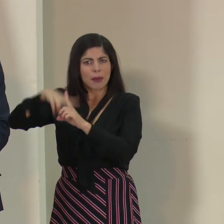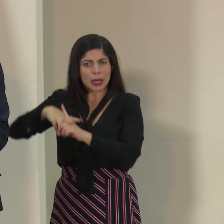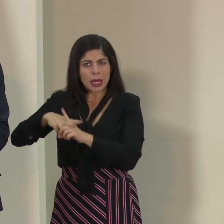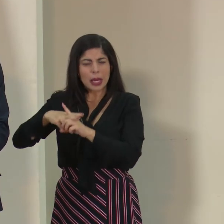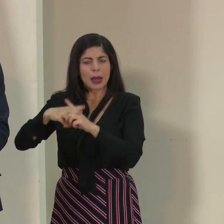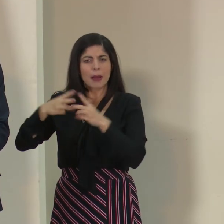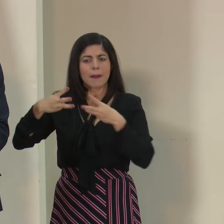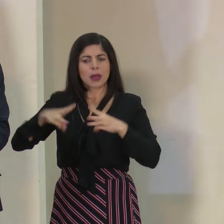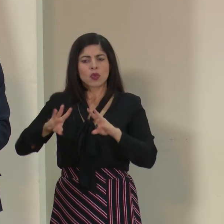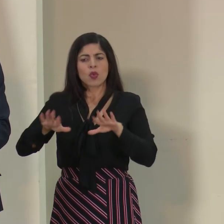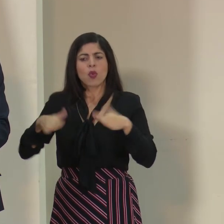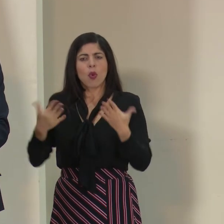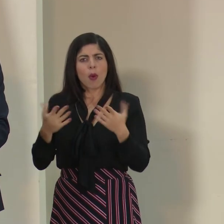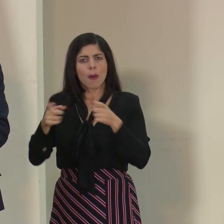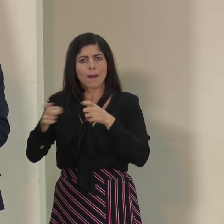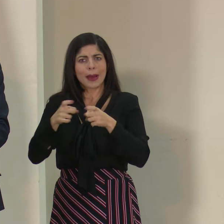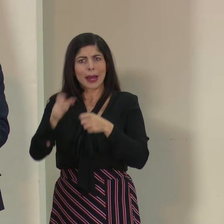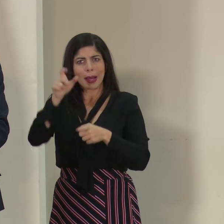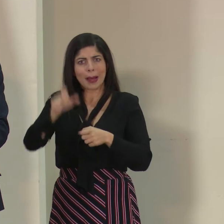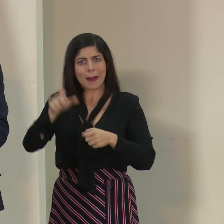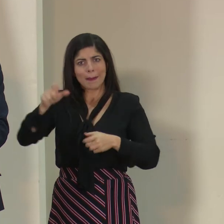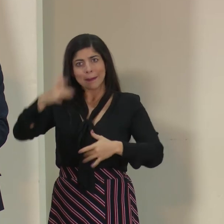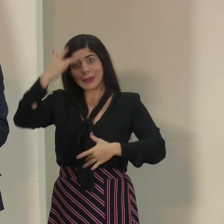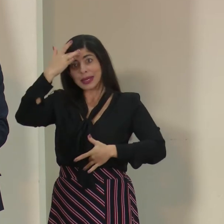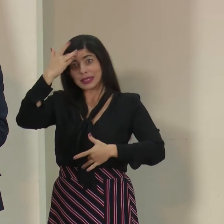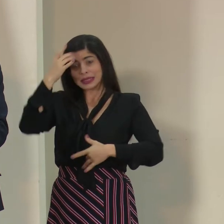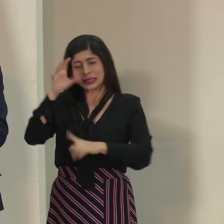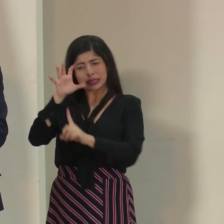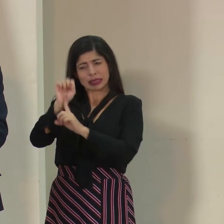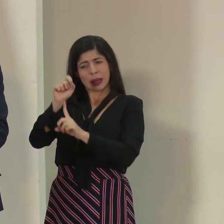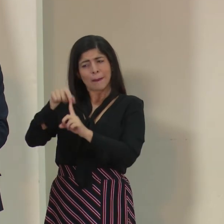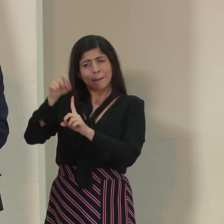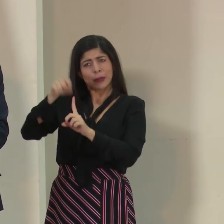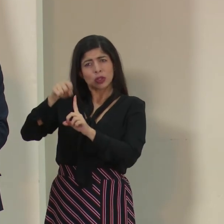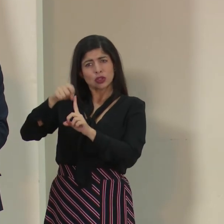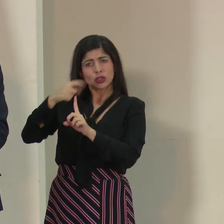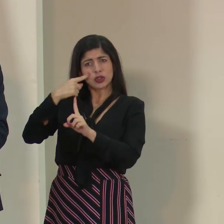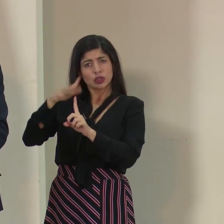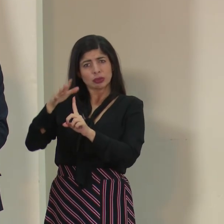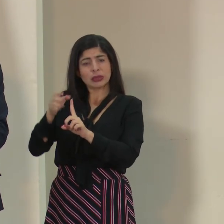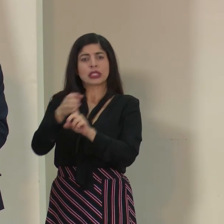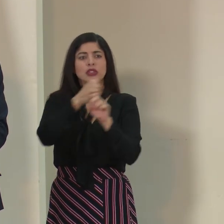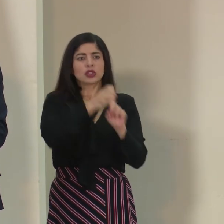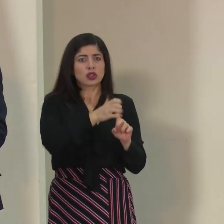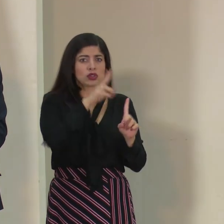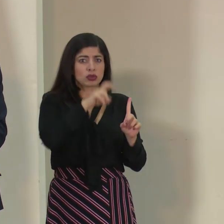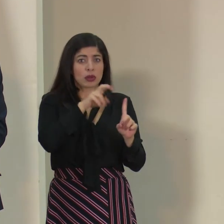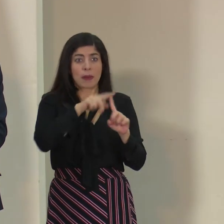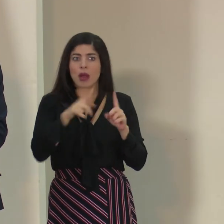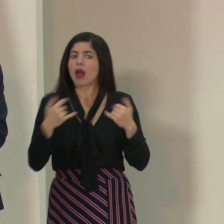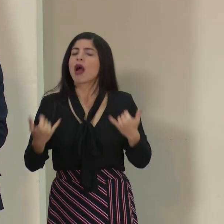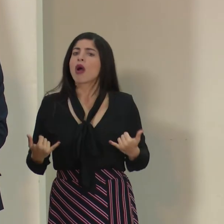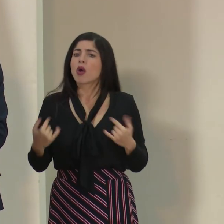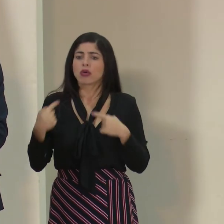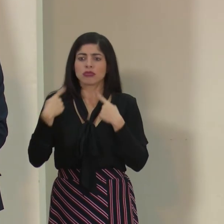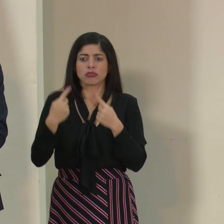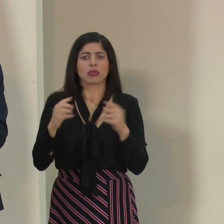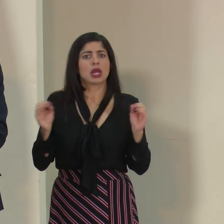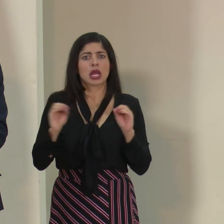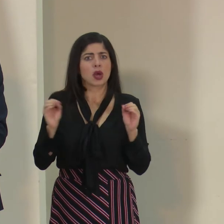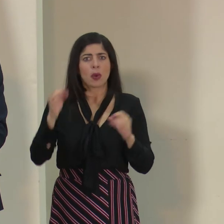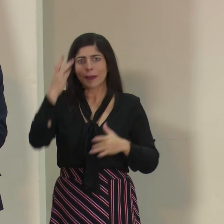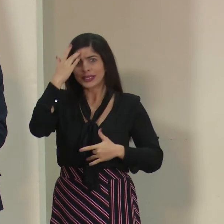de manejo de los pacientes posiblemente sospechosos, que hasta el momento valga reiterar, no hemos tenido pacientes